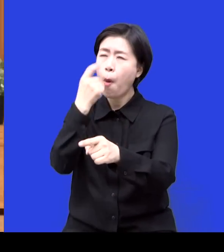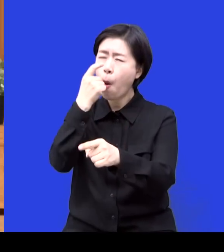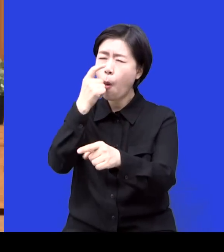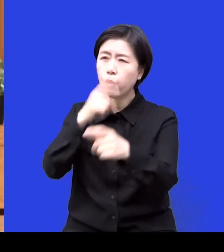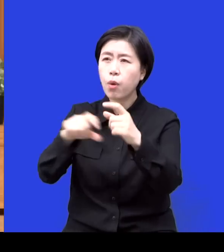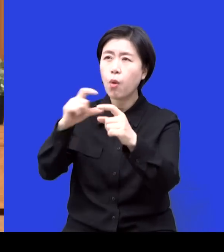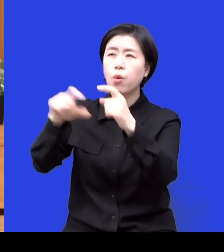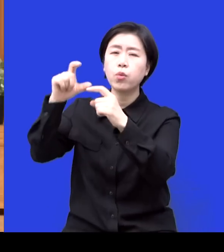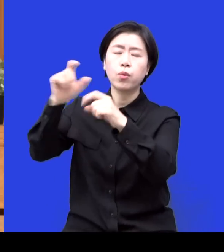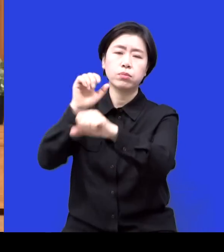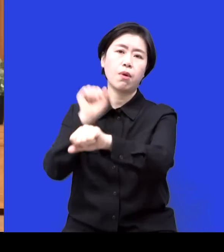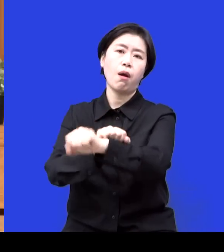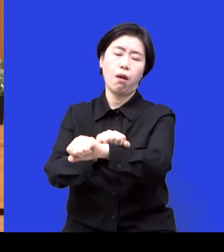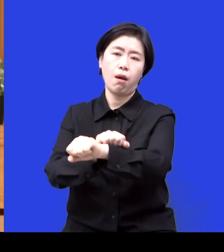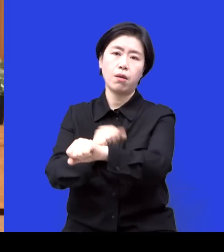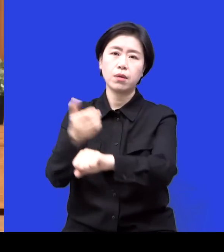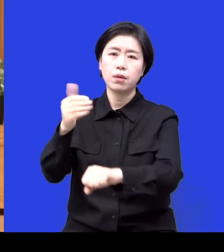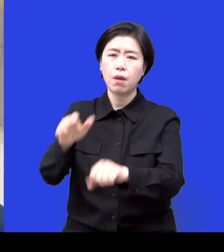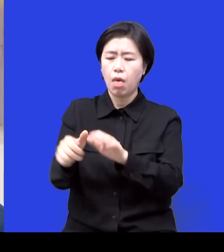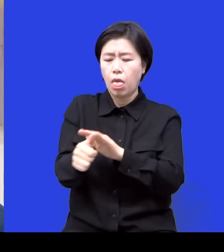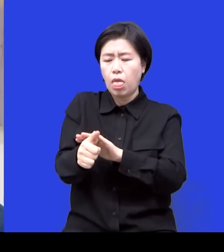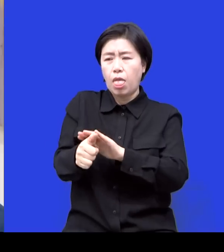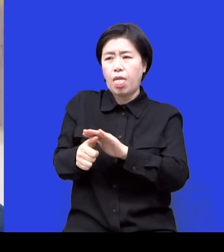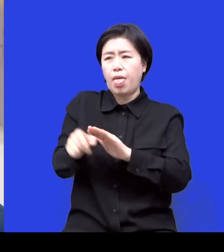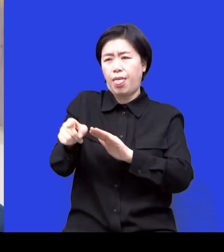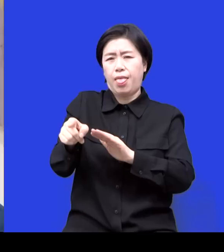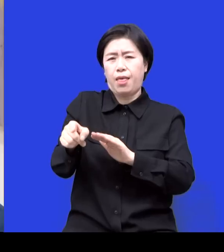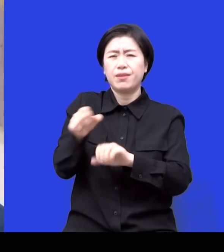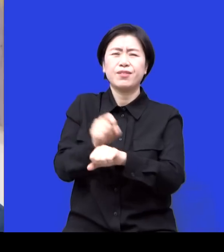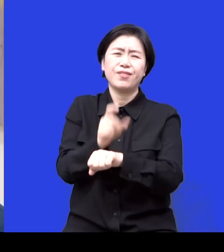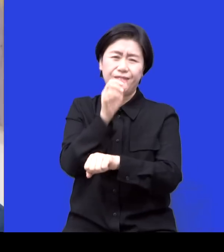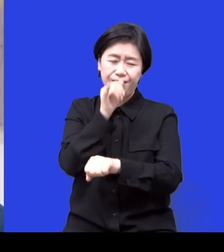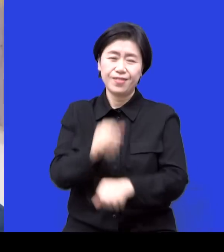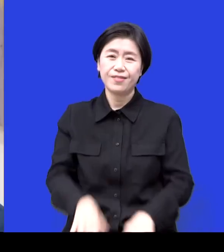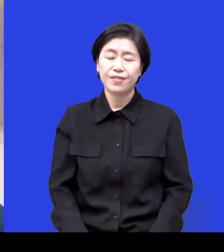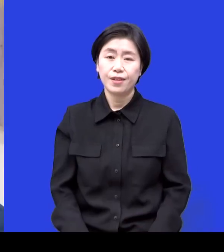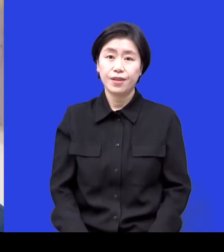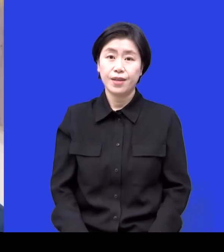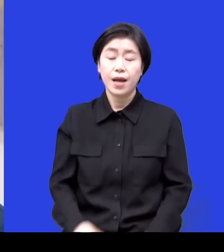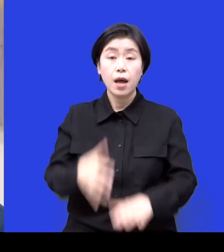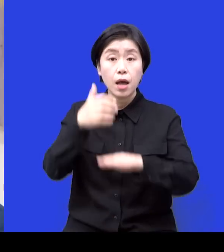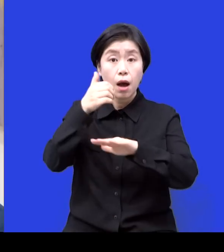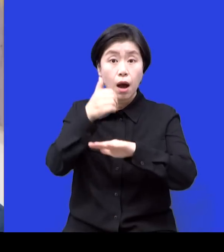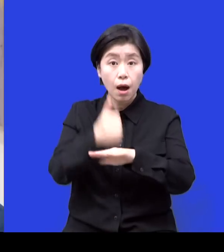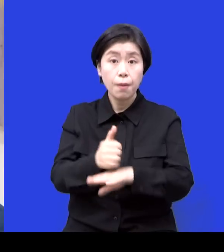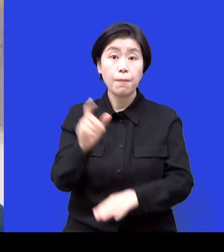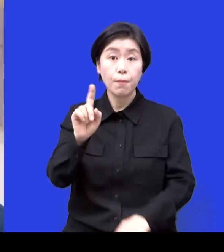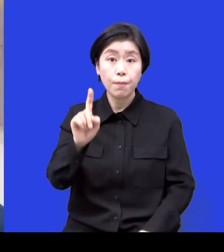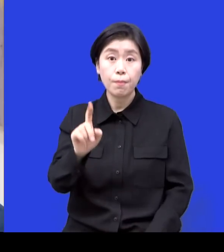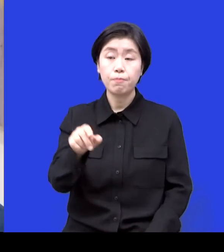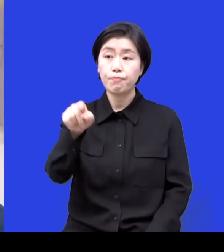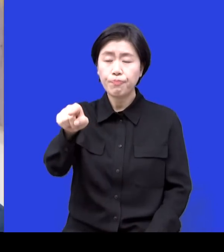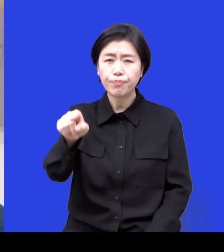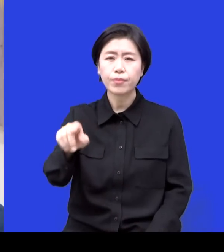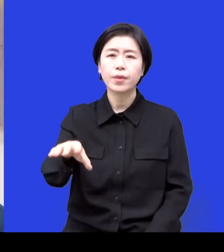너무 소심하고 내 결론을 또 이렇게 얘기를 하면 그 아이가 지금 그 아이 때문에 코치 2호